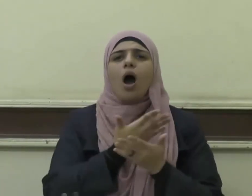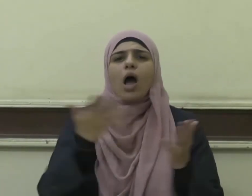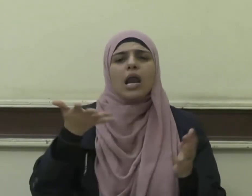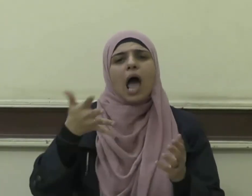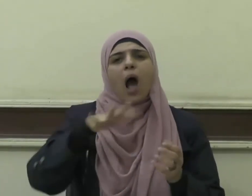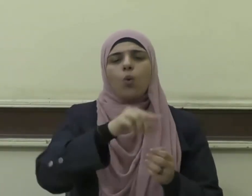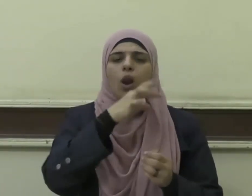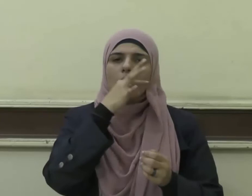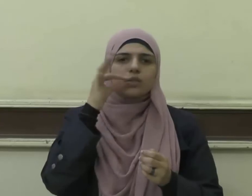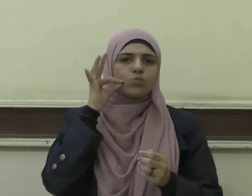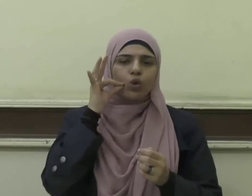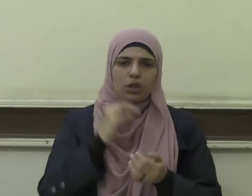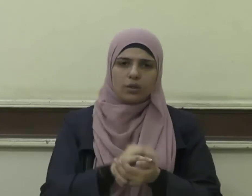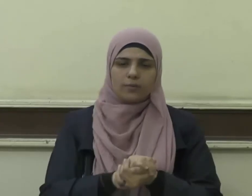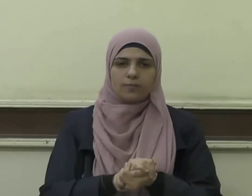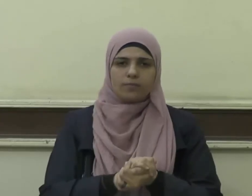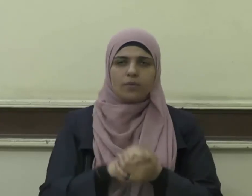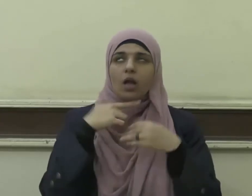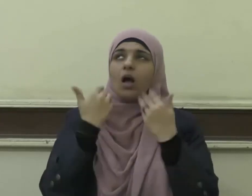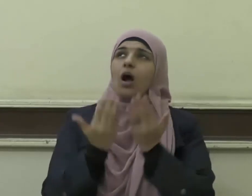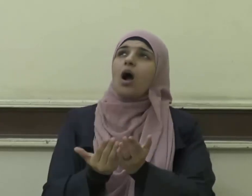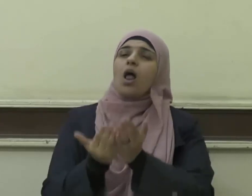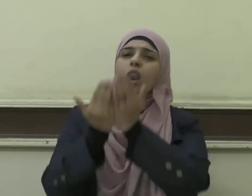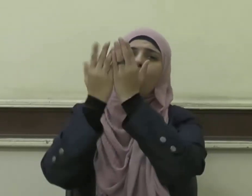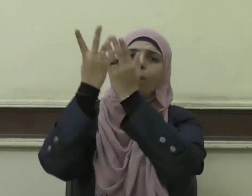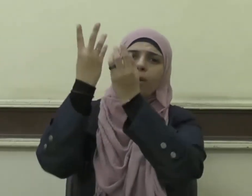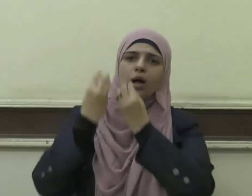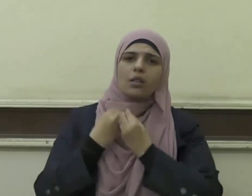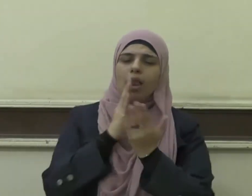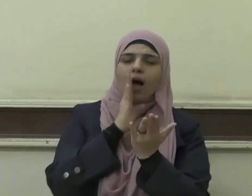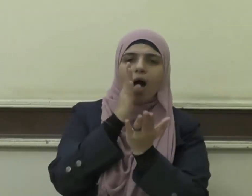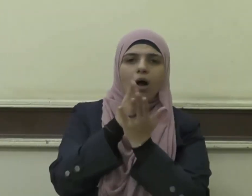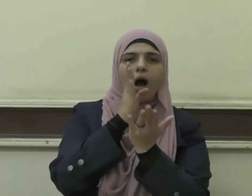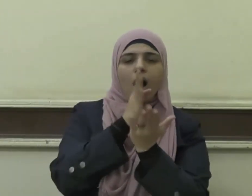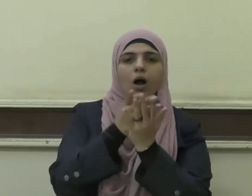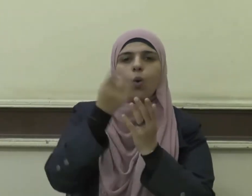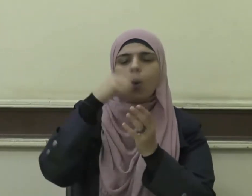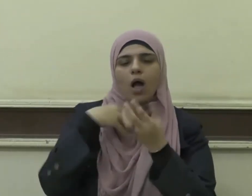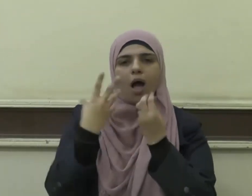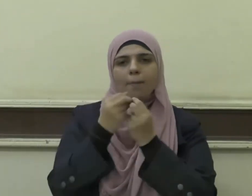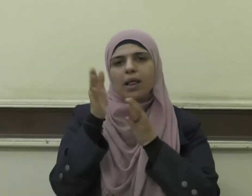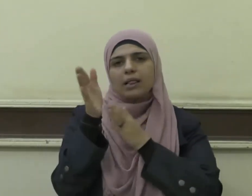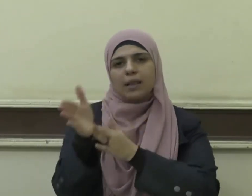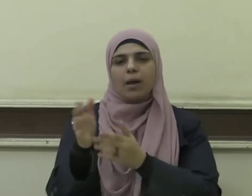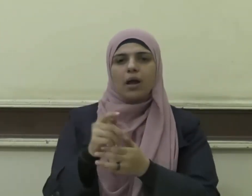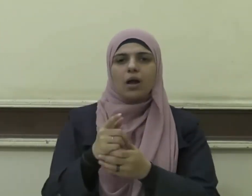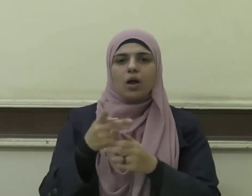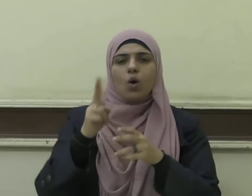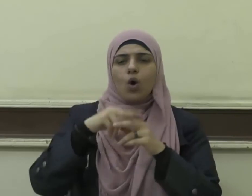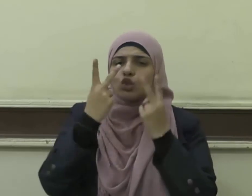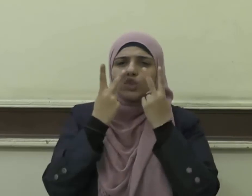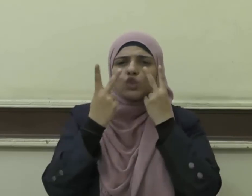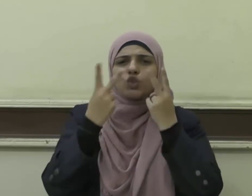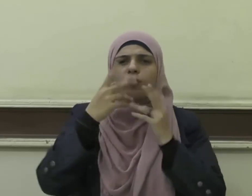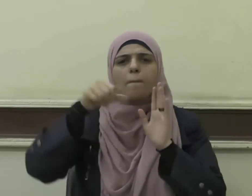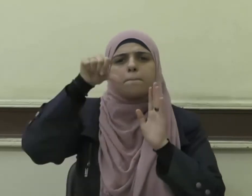ليصمت اللهم أرنا الحق حقًا وارزقنا اتباعه وأرنا الباطل باطلاً